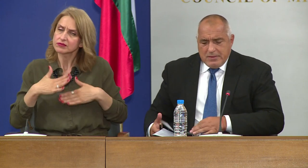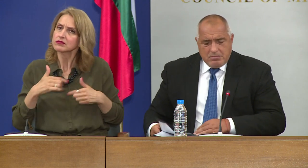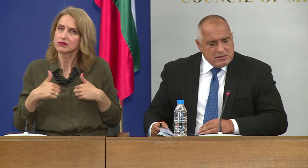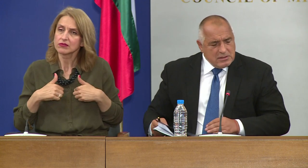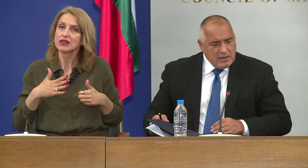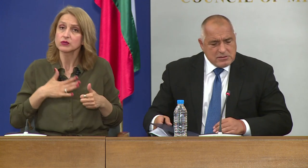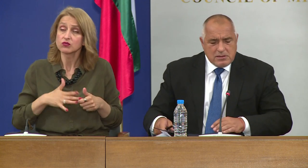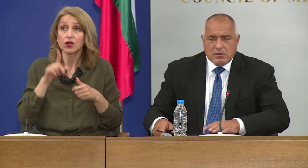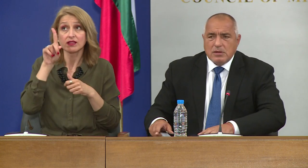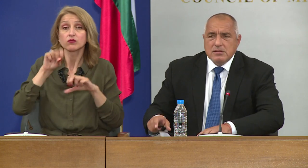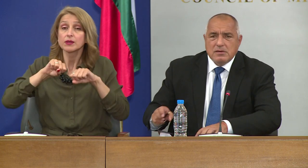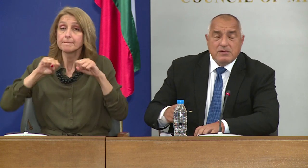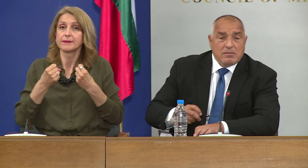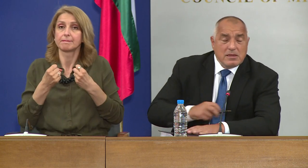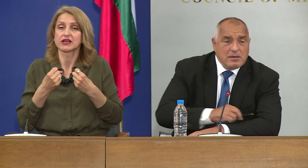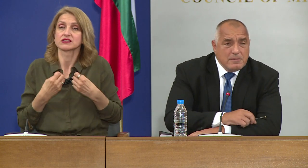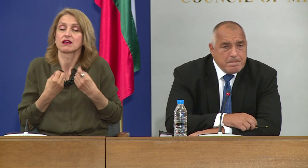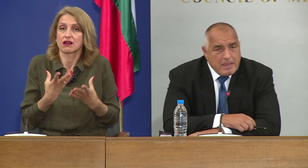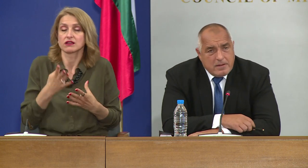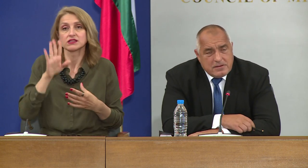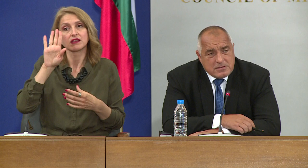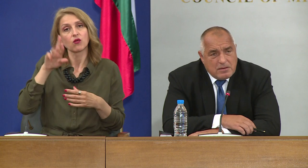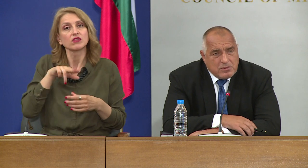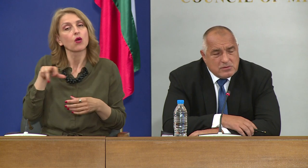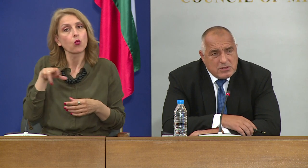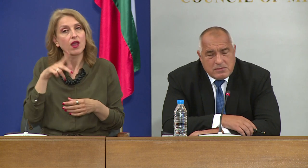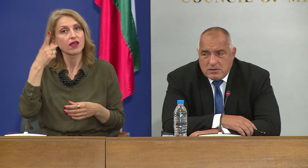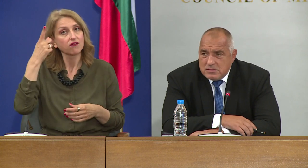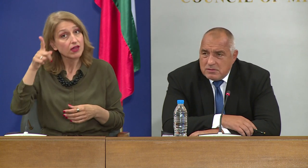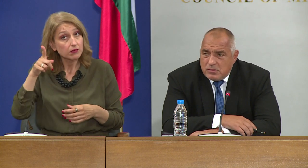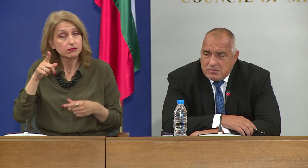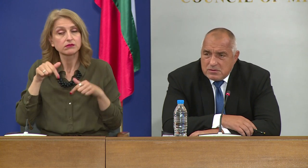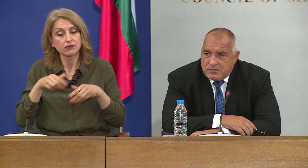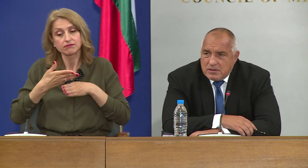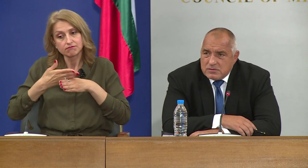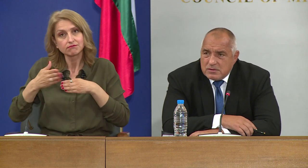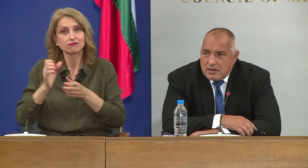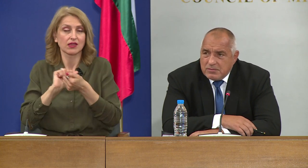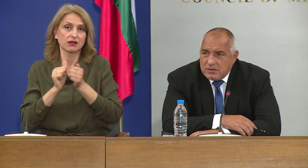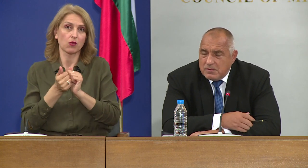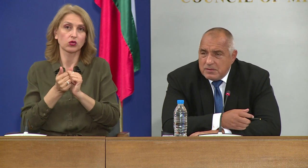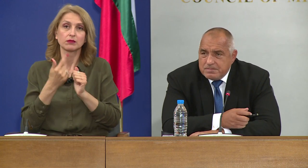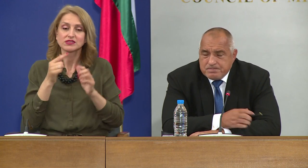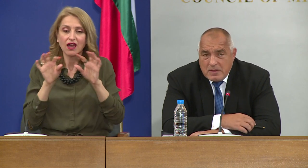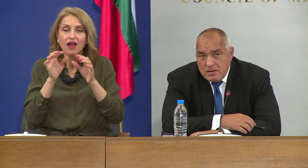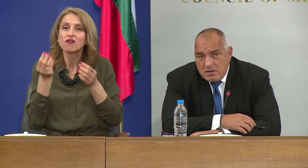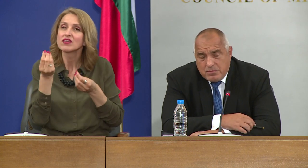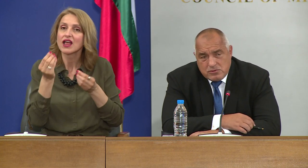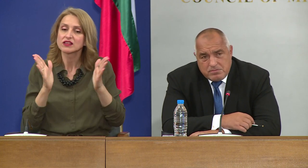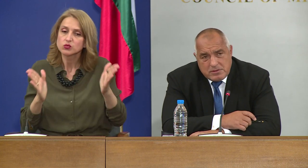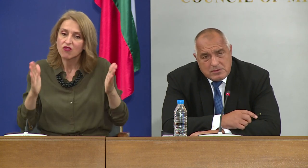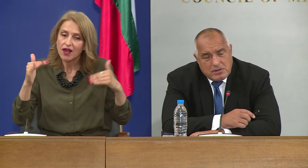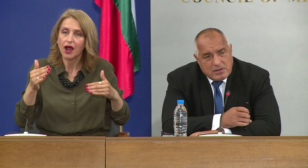бърза реакция и на колегите в Германия. И сега продължаваме да се бориме за финансовата рамка, да имаме